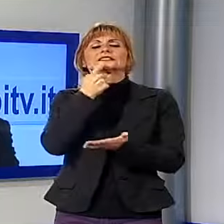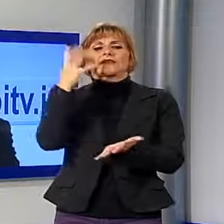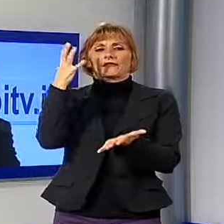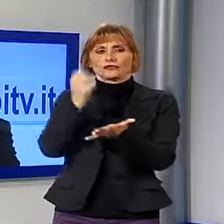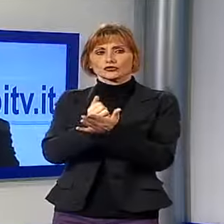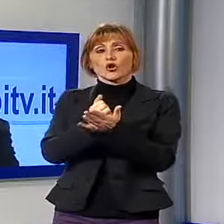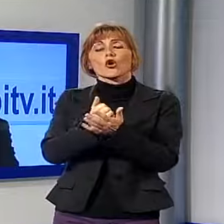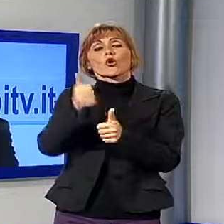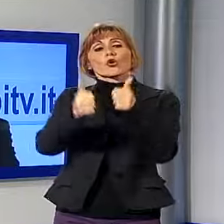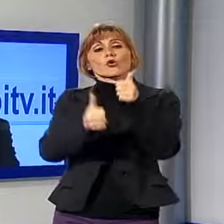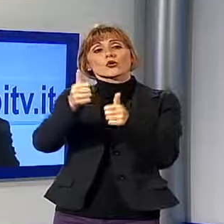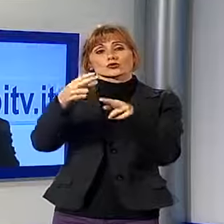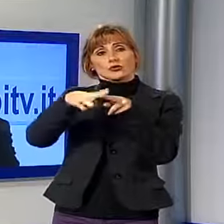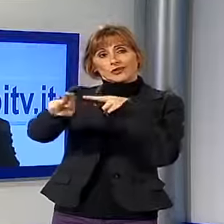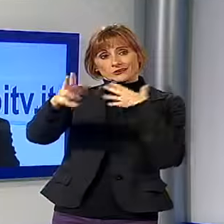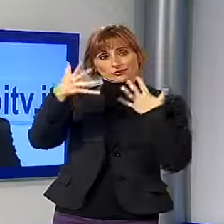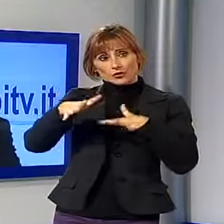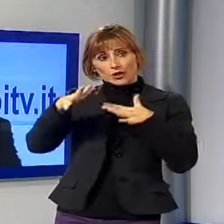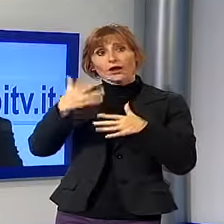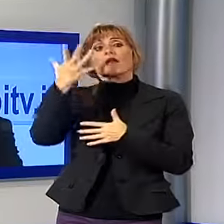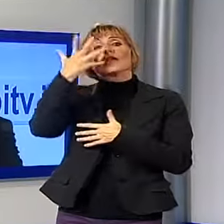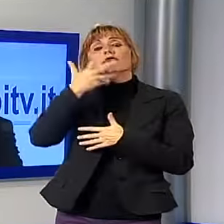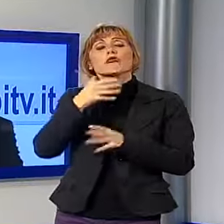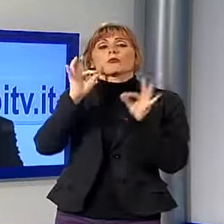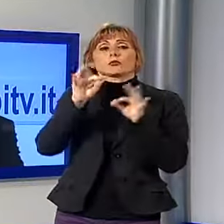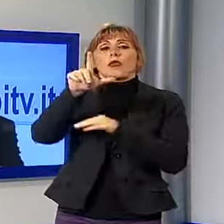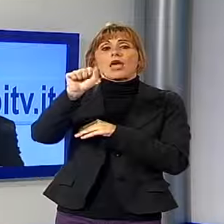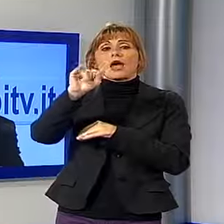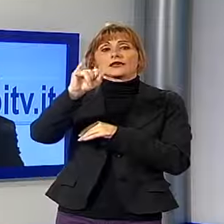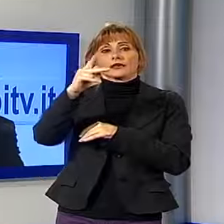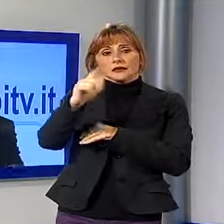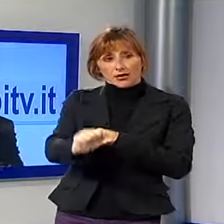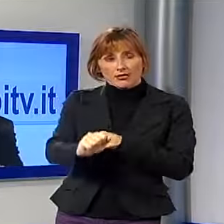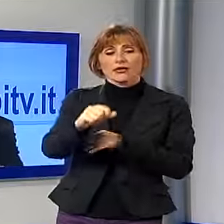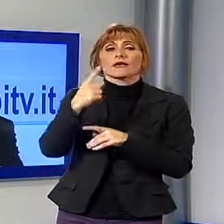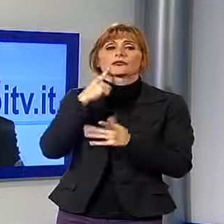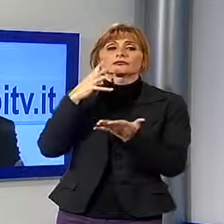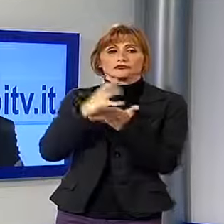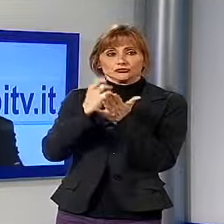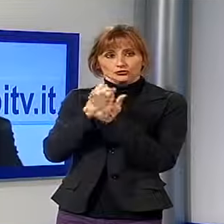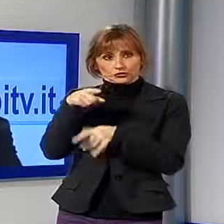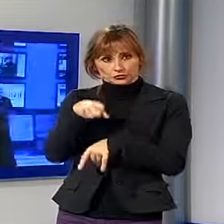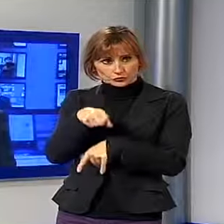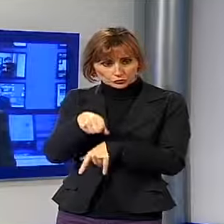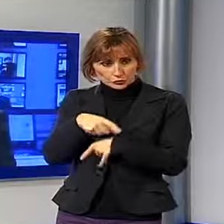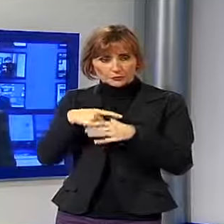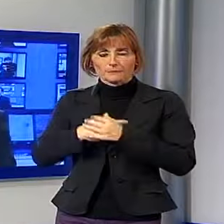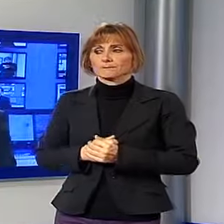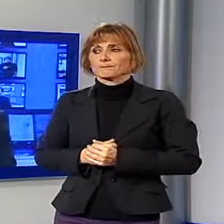nazionale proprio voluto da Laica, quindi il vincitore verrà decretato proprio premiato la sera nella